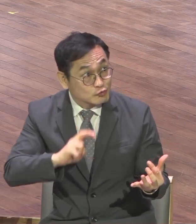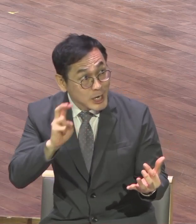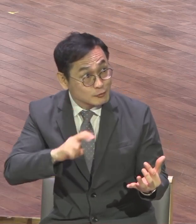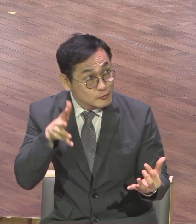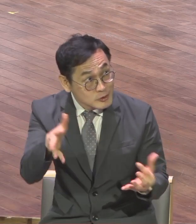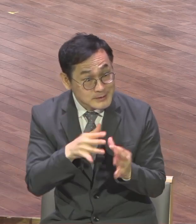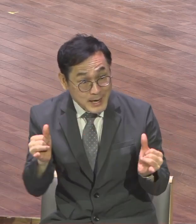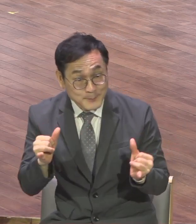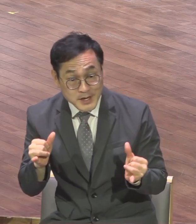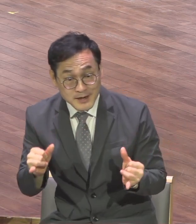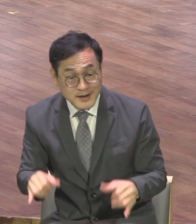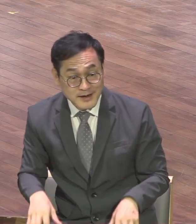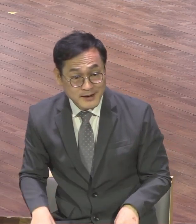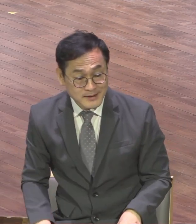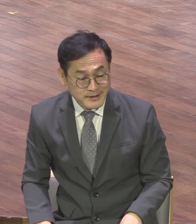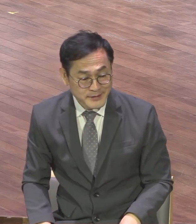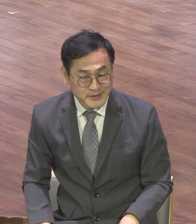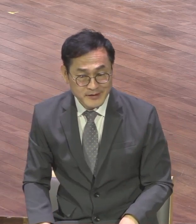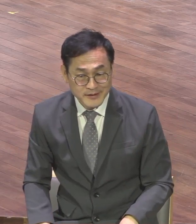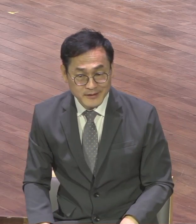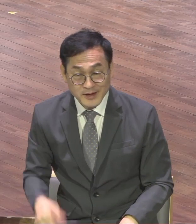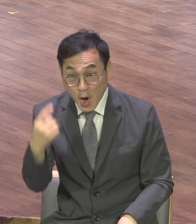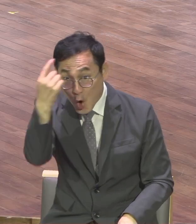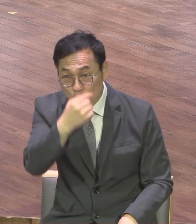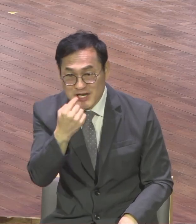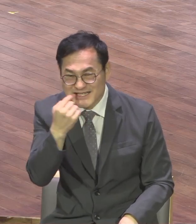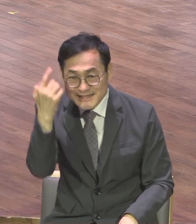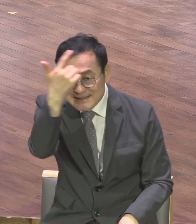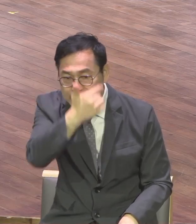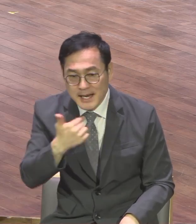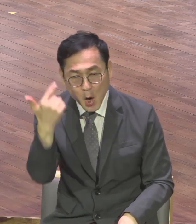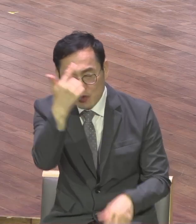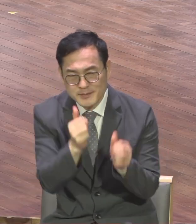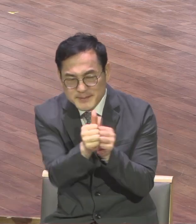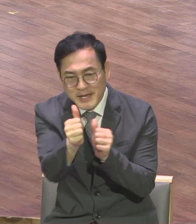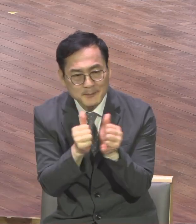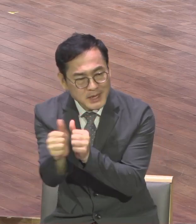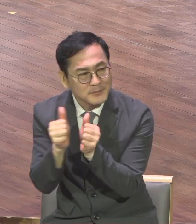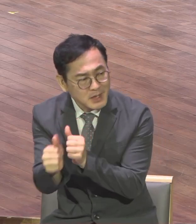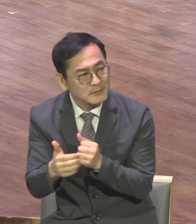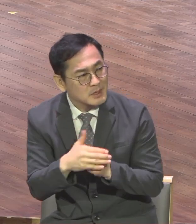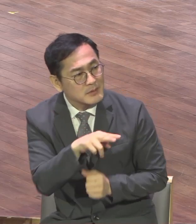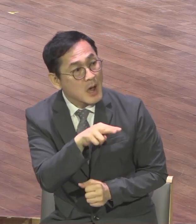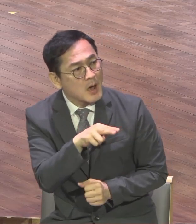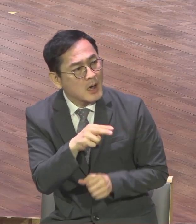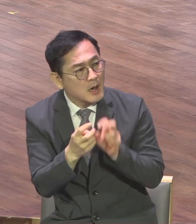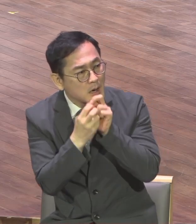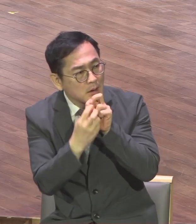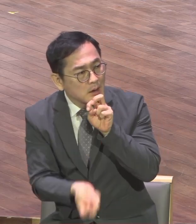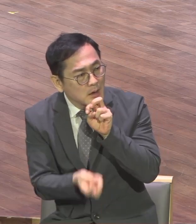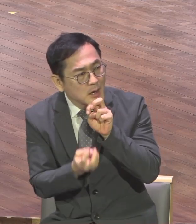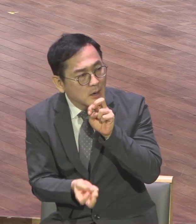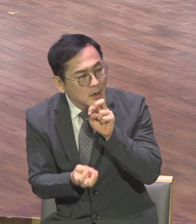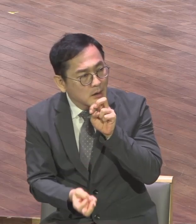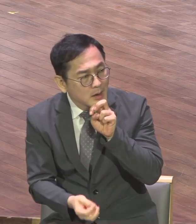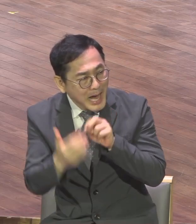일단 하얘니까 다 잘생겼어 진짜 무슨 K-POP 가수들 같아